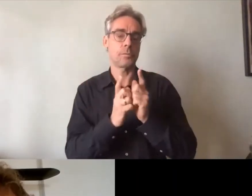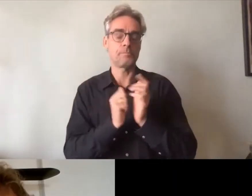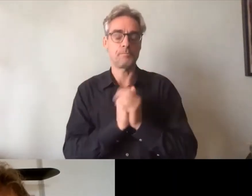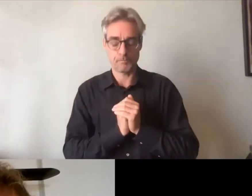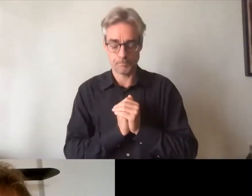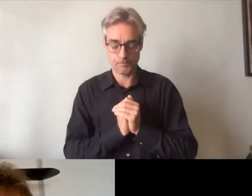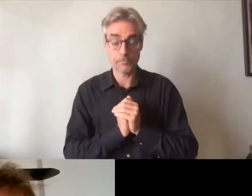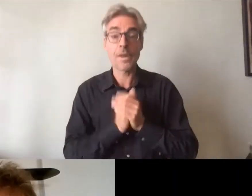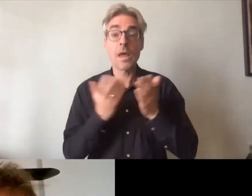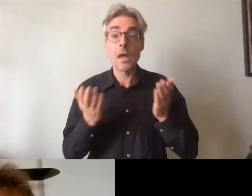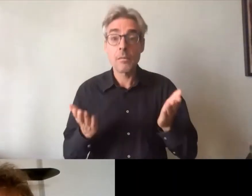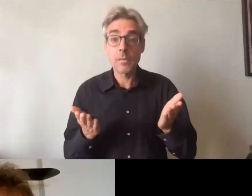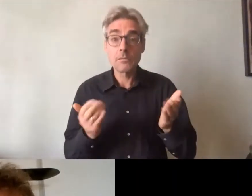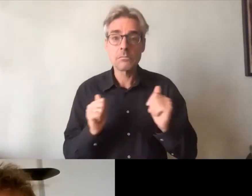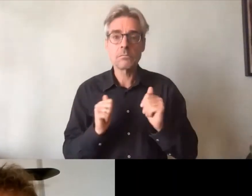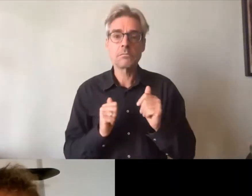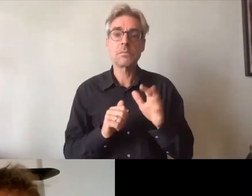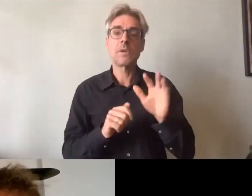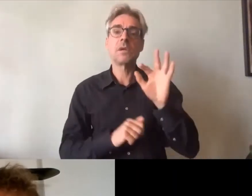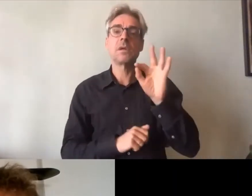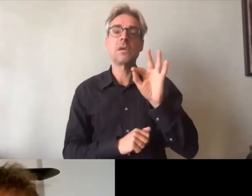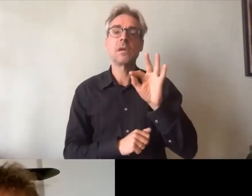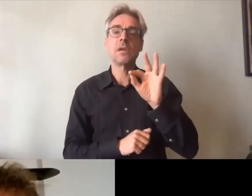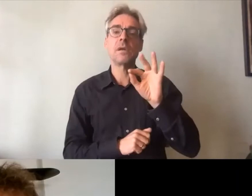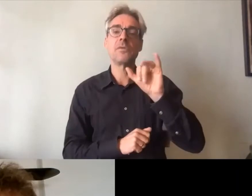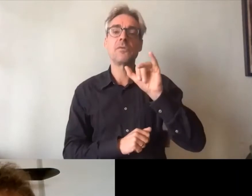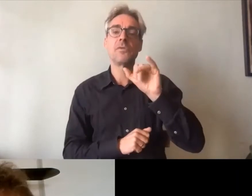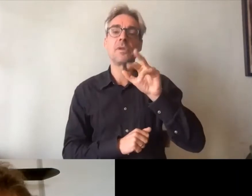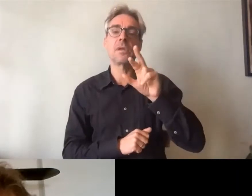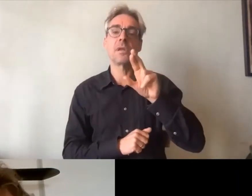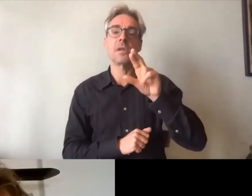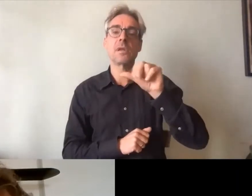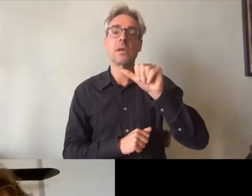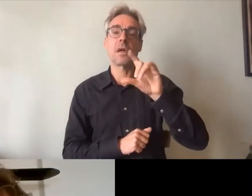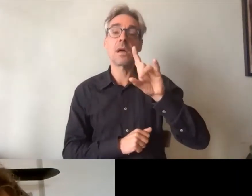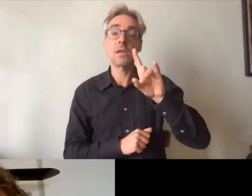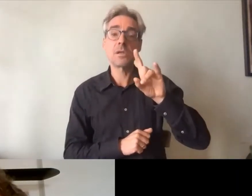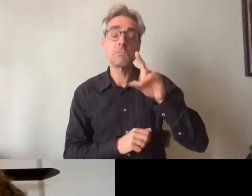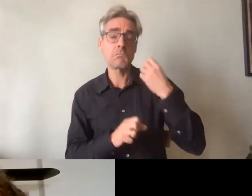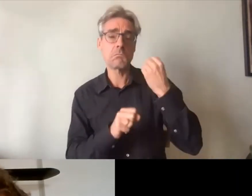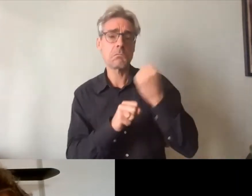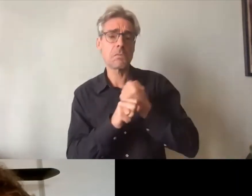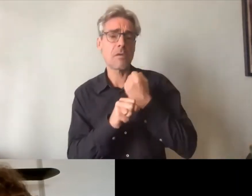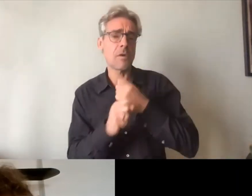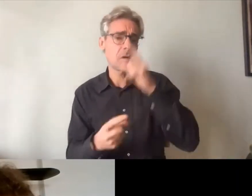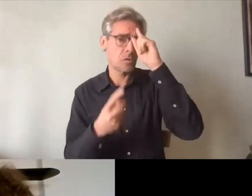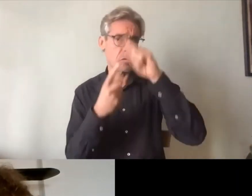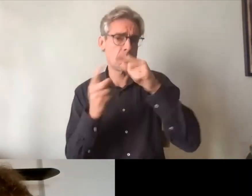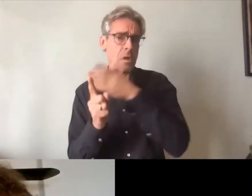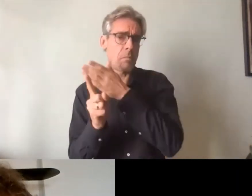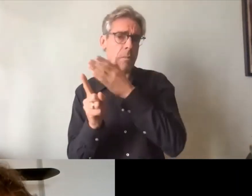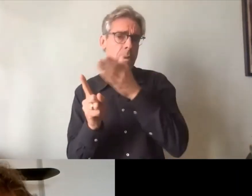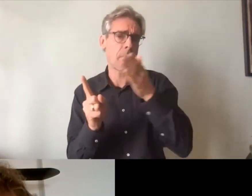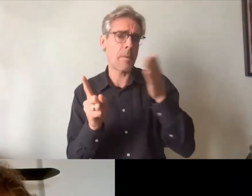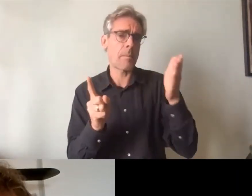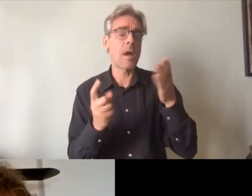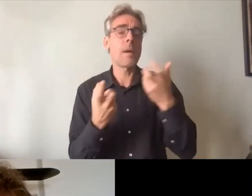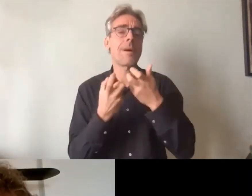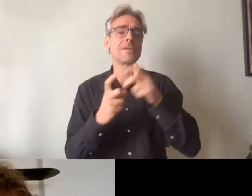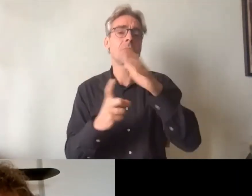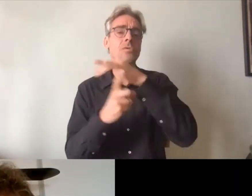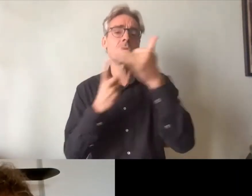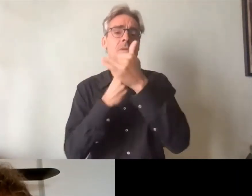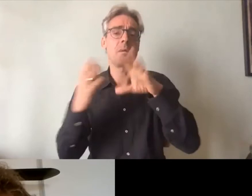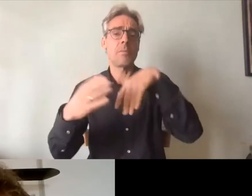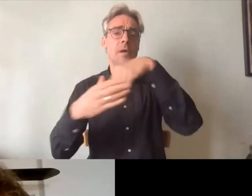mais la FIRA travaille dans des domaines divers et variés de la participation sociale donc